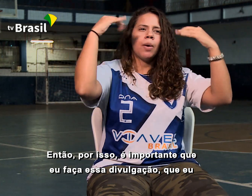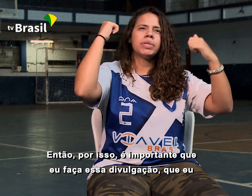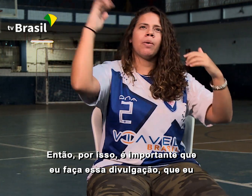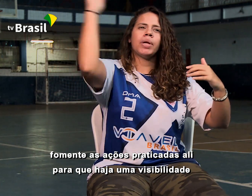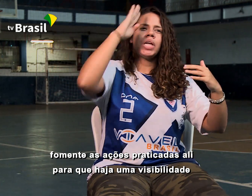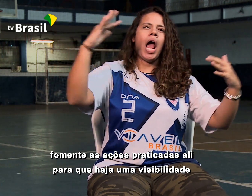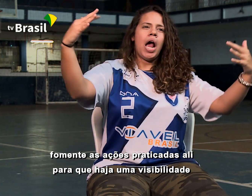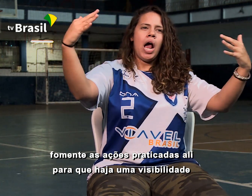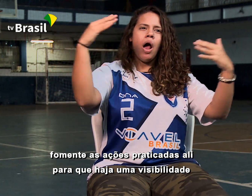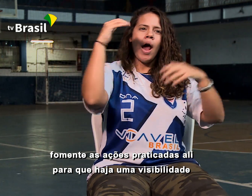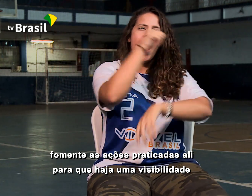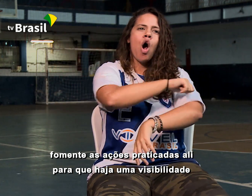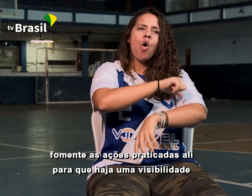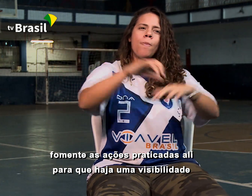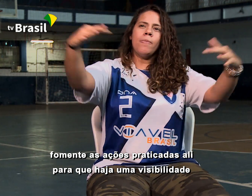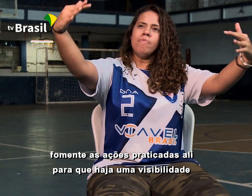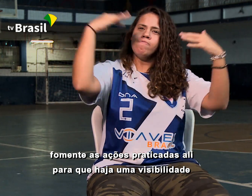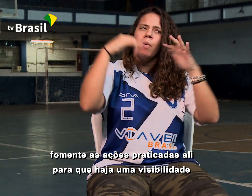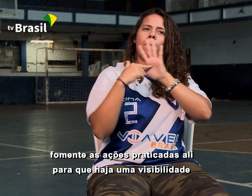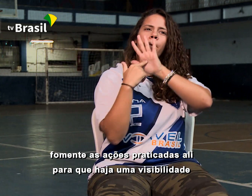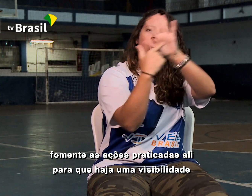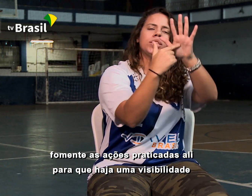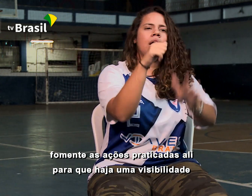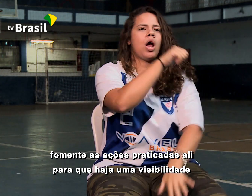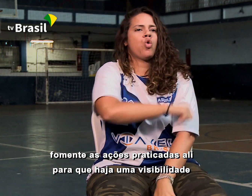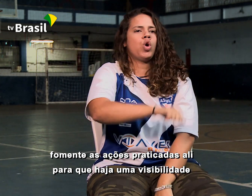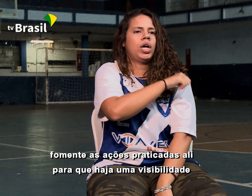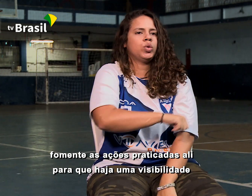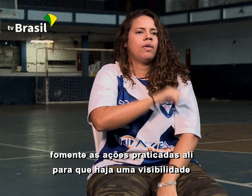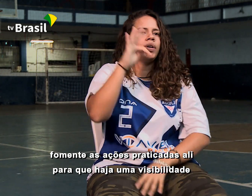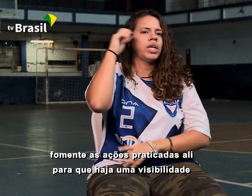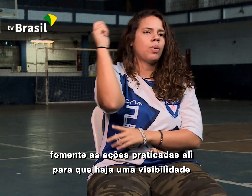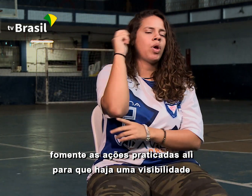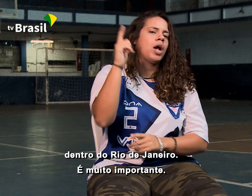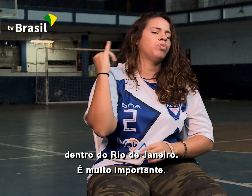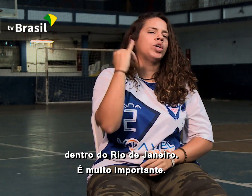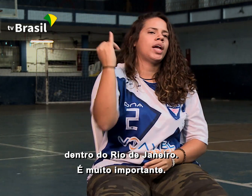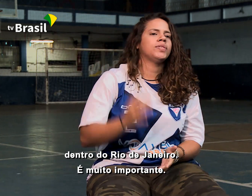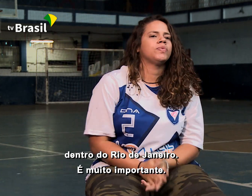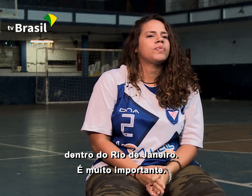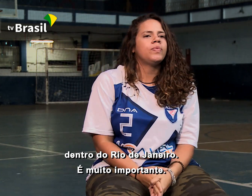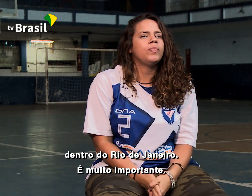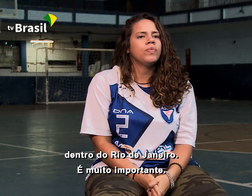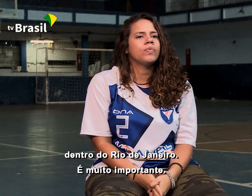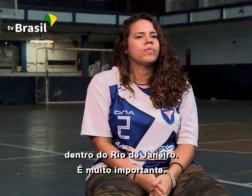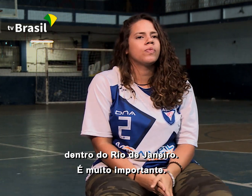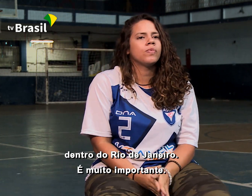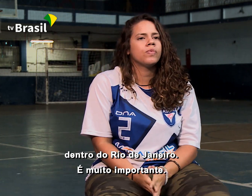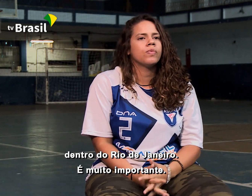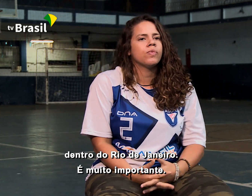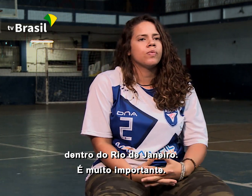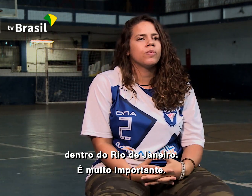que eu fomente as ações praticadas ali, para que haja uma visibilidade dentro do Rio de Janeiro. É muito importante.